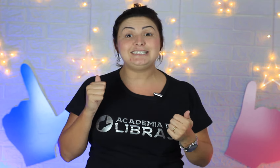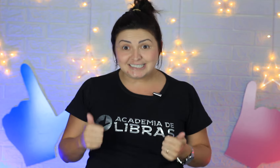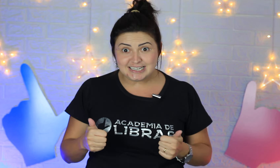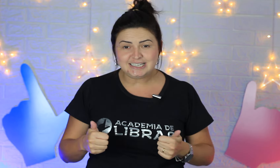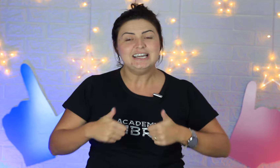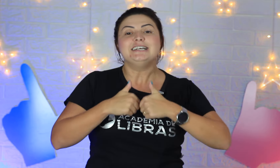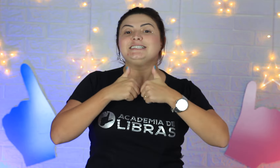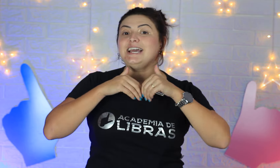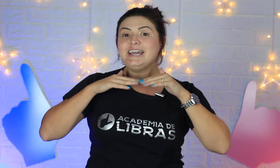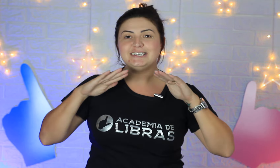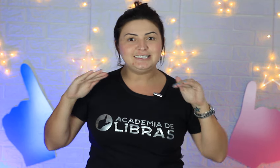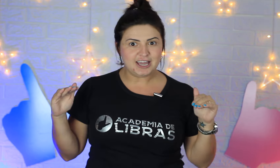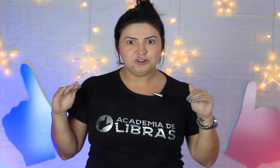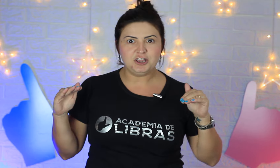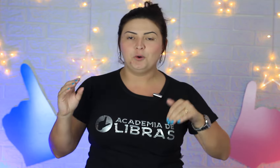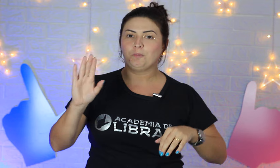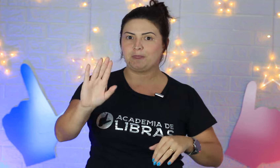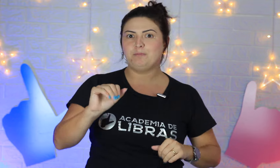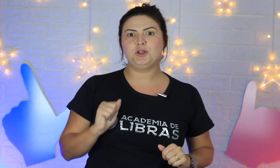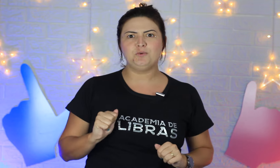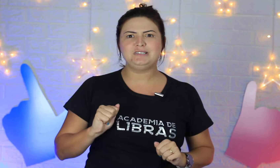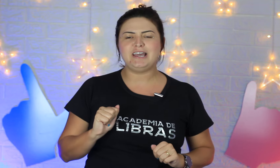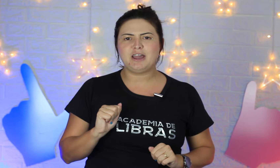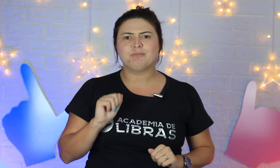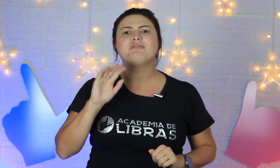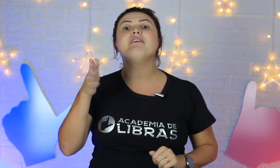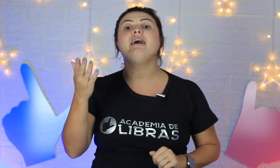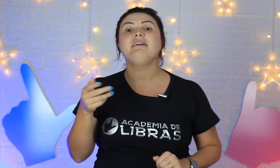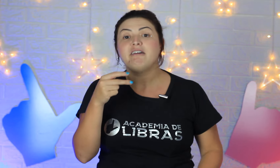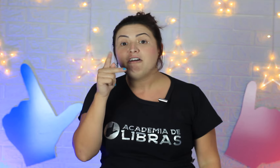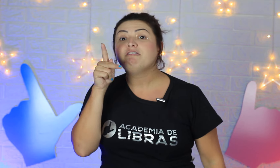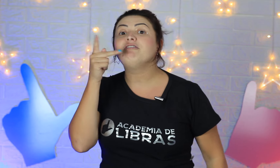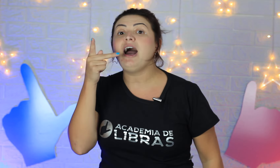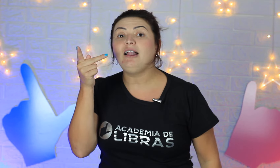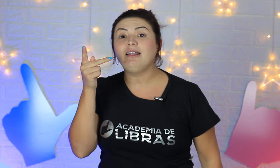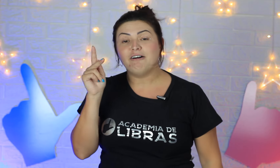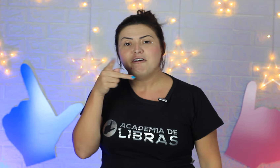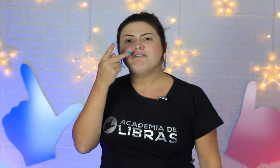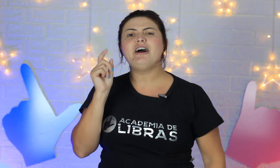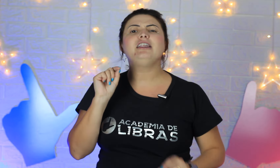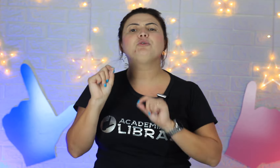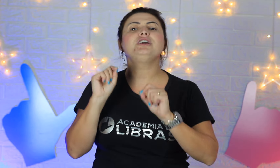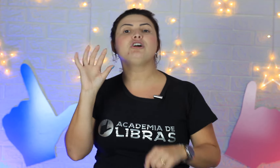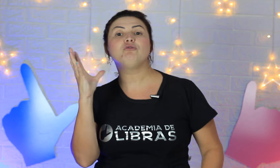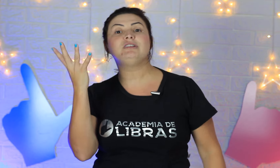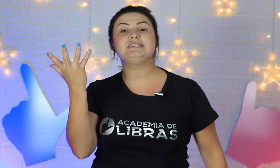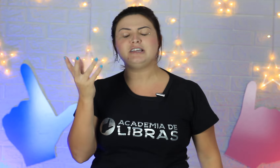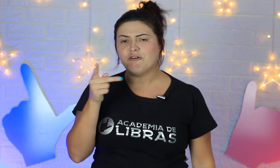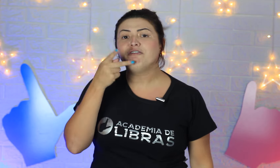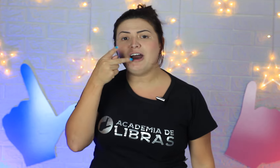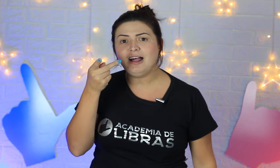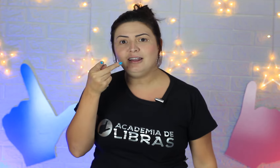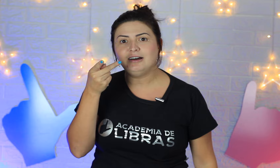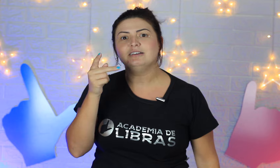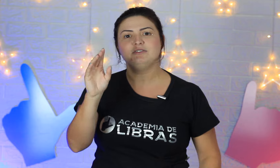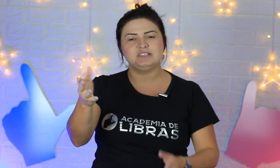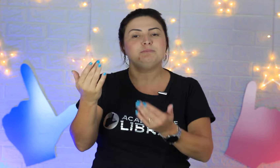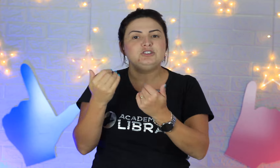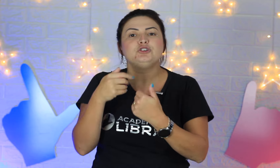sim, sem receio nenhum. Por um exemplo. Vai, fala. Fala. O que que aconteceu? Fala. E você pedindo